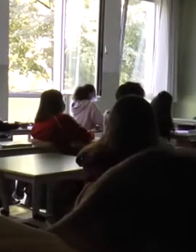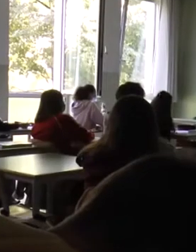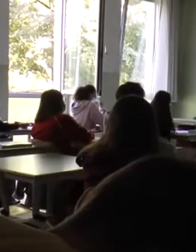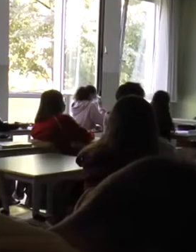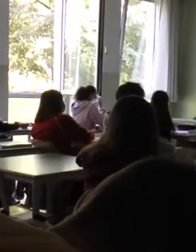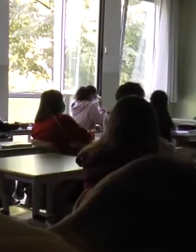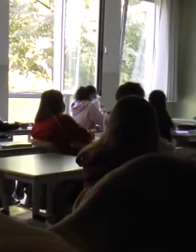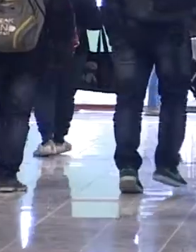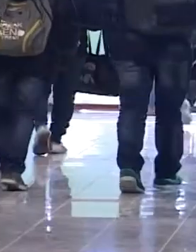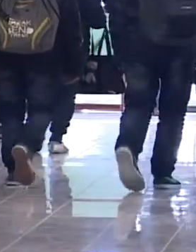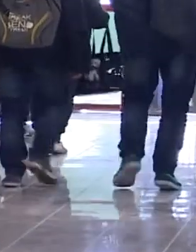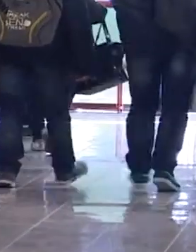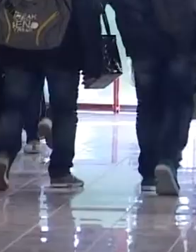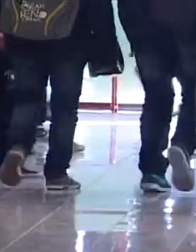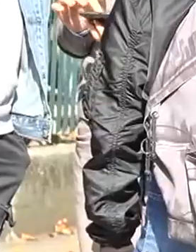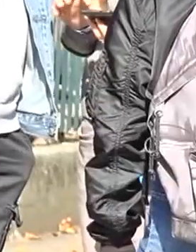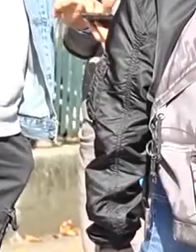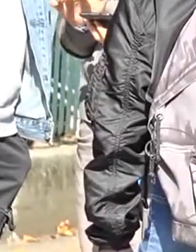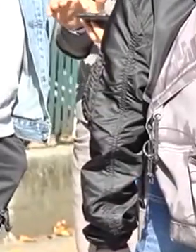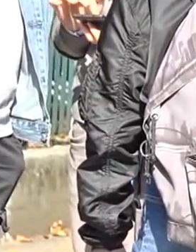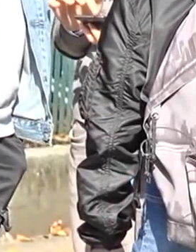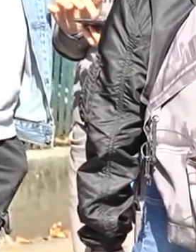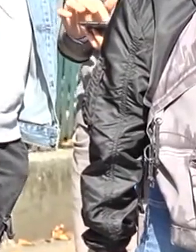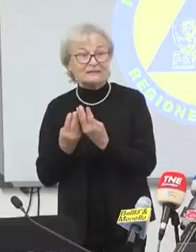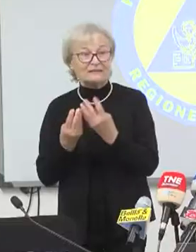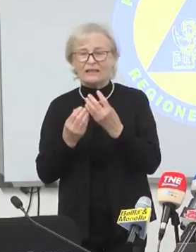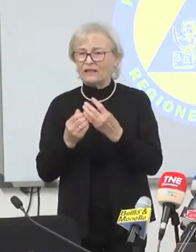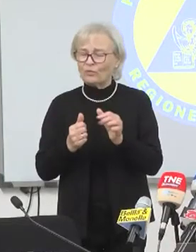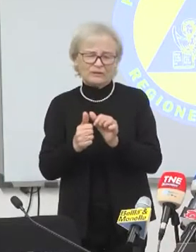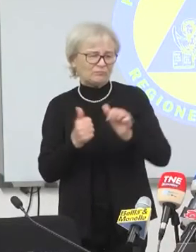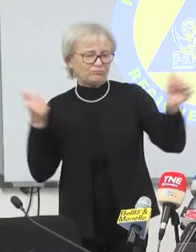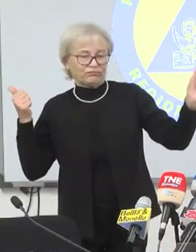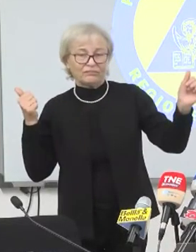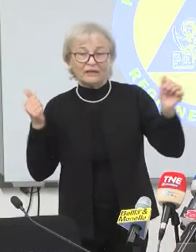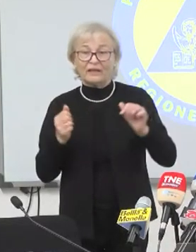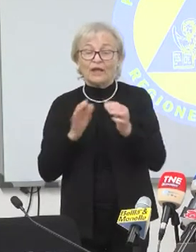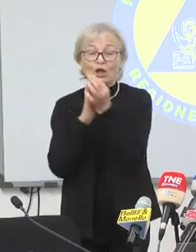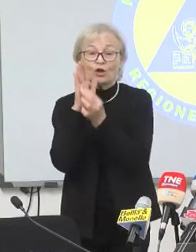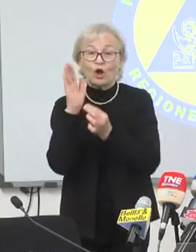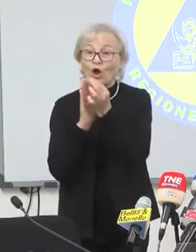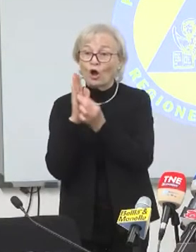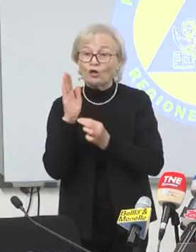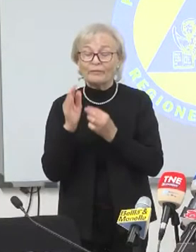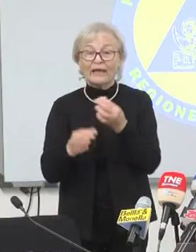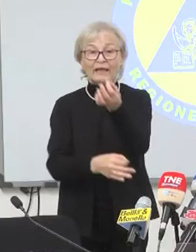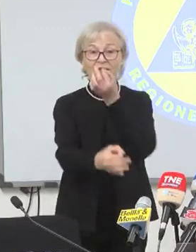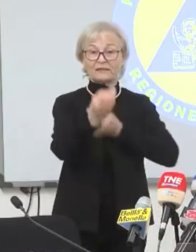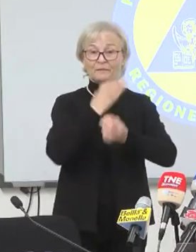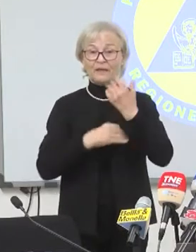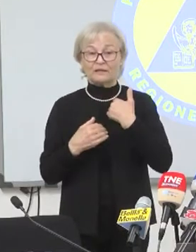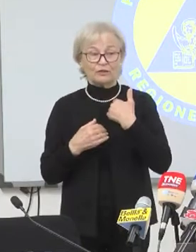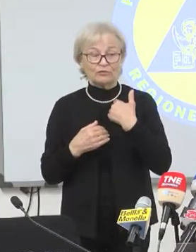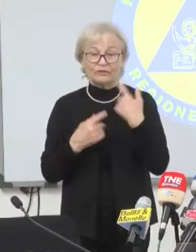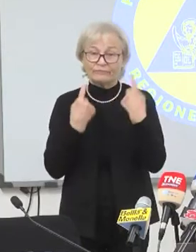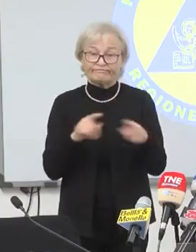ripercussioni operative e familiari. Una discrezia, una discrepancia fra quelle che sono le norme e quelle che sono le indicazioni, che non è